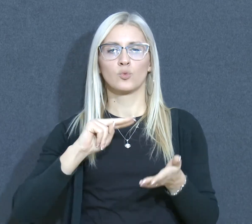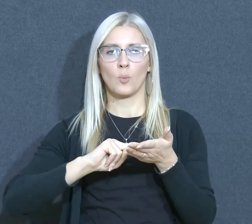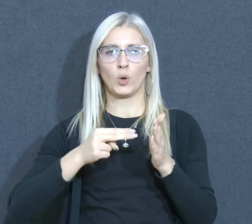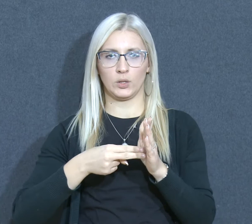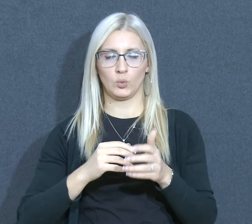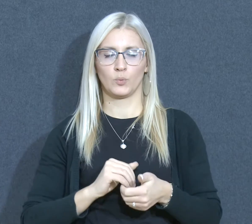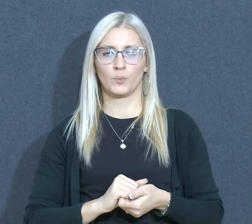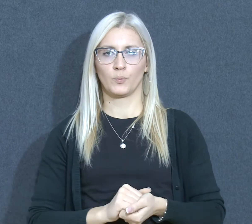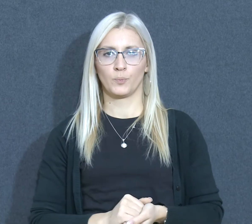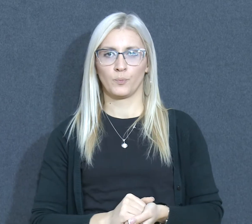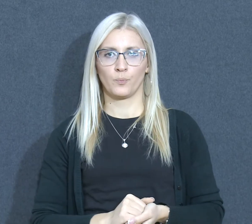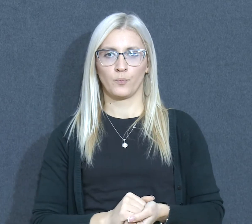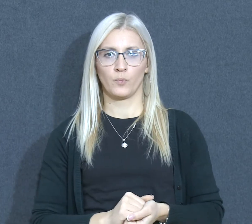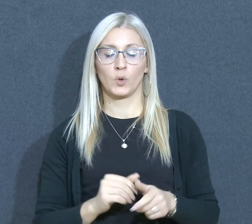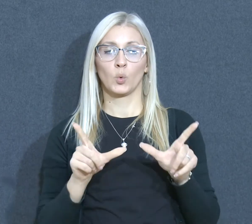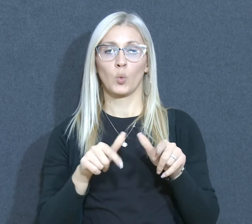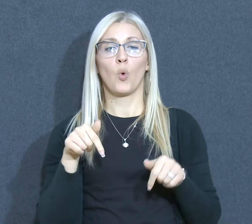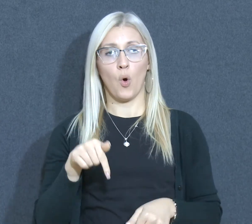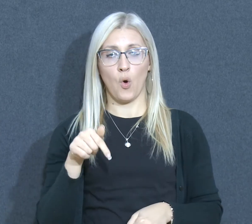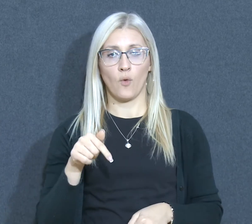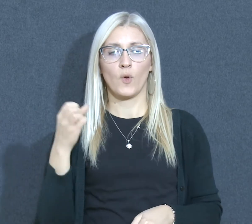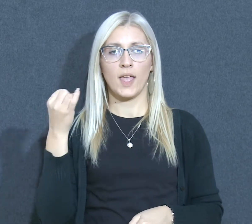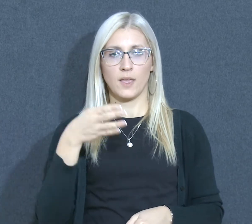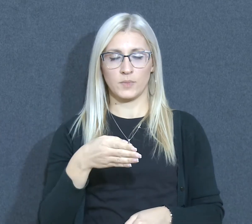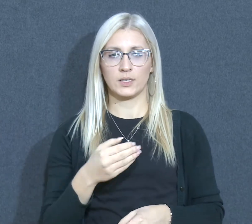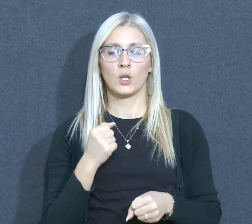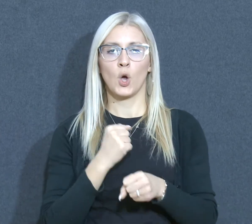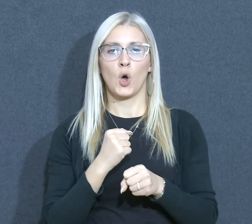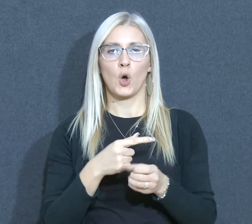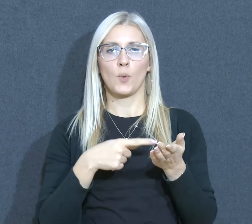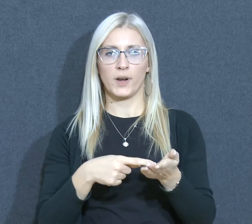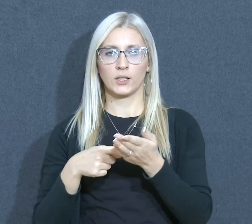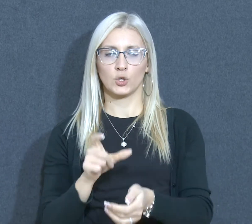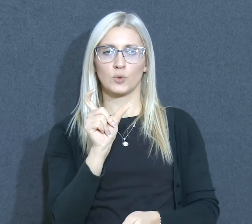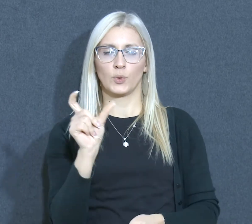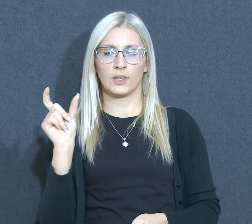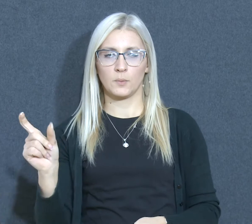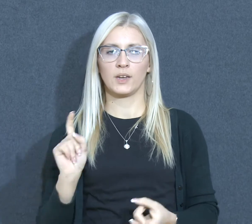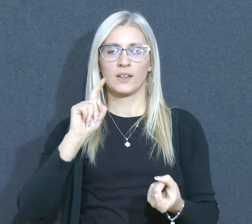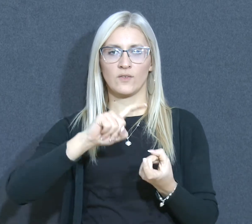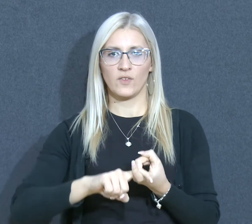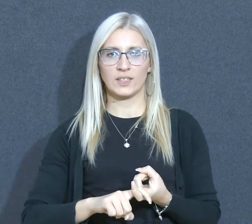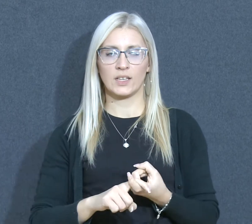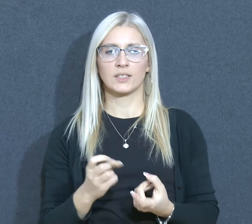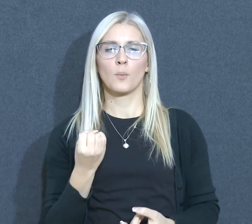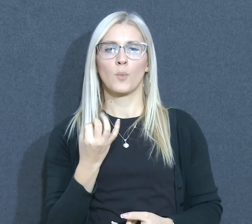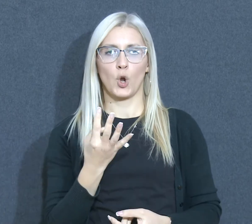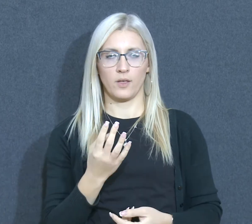politiku. U ovoj emisiji ćemo obraditi termine vezane za brojeve.